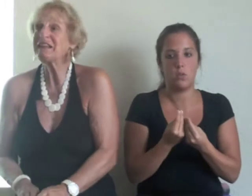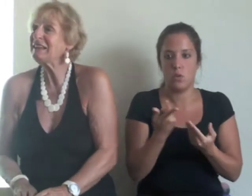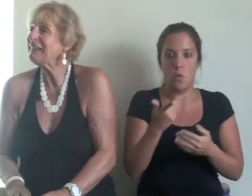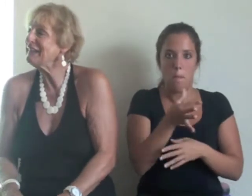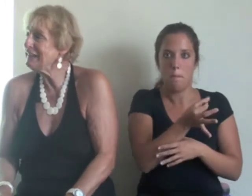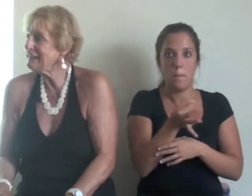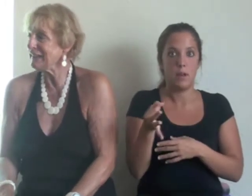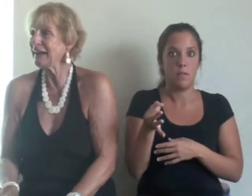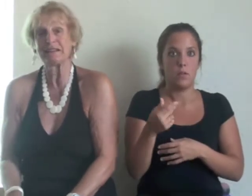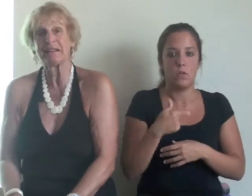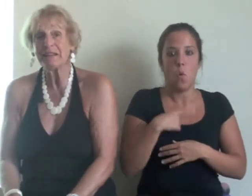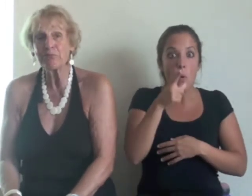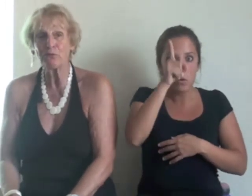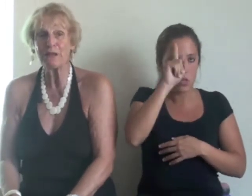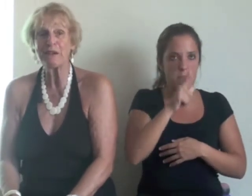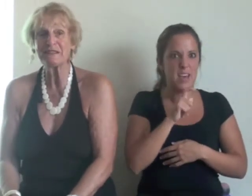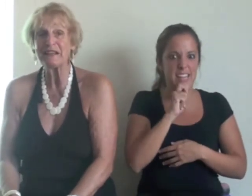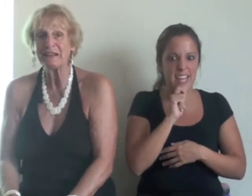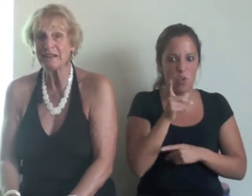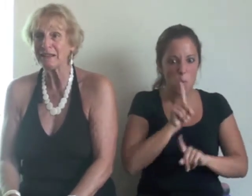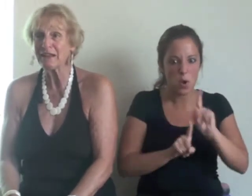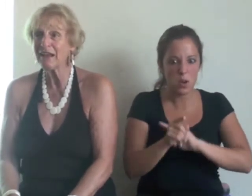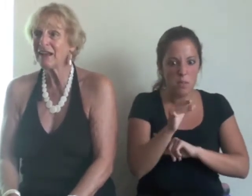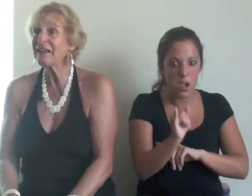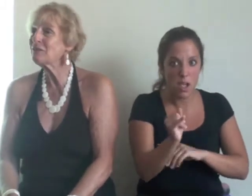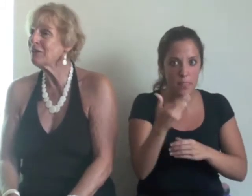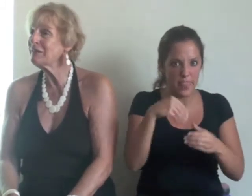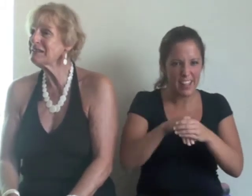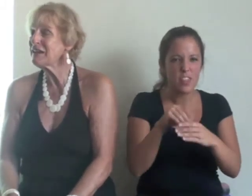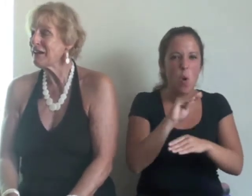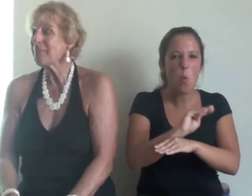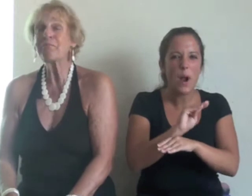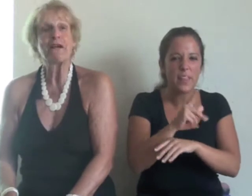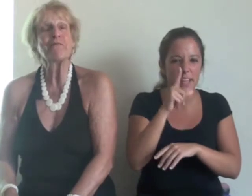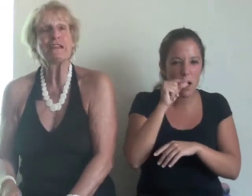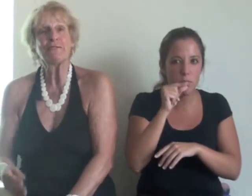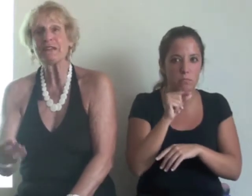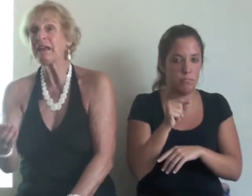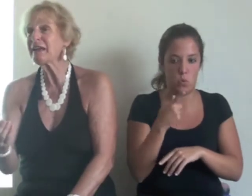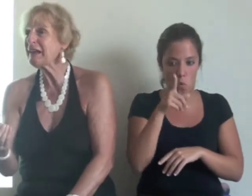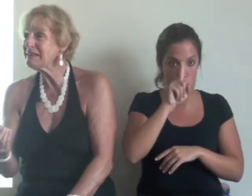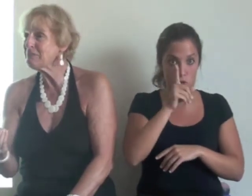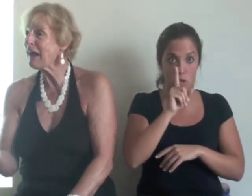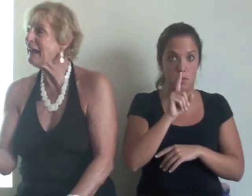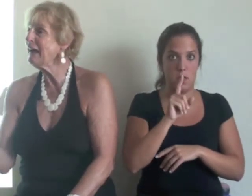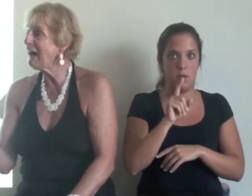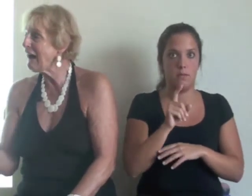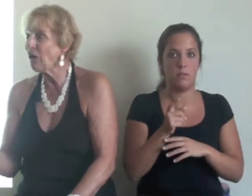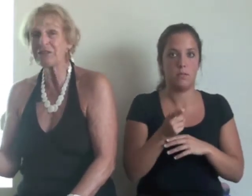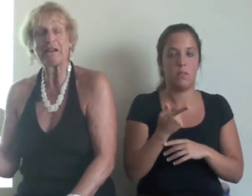tenía ni idea que tenía problemas en el kinder. Y entonces, me invité cada semana a otro